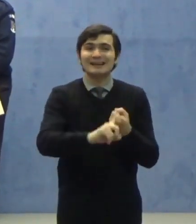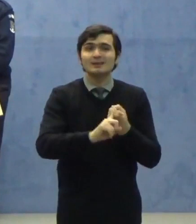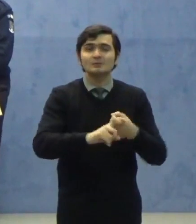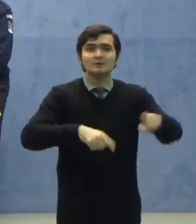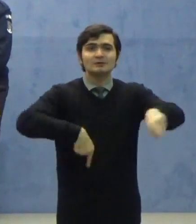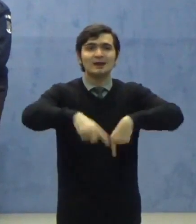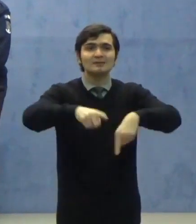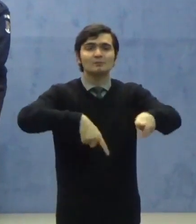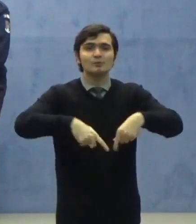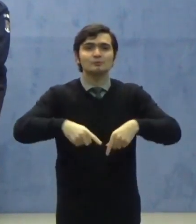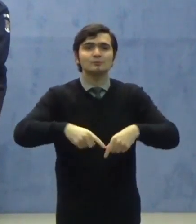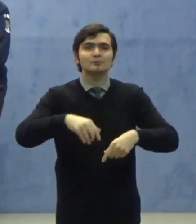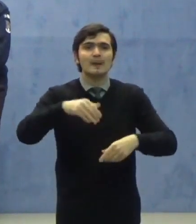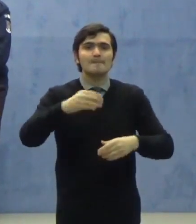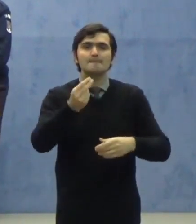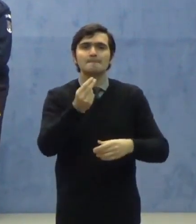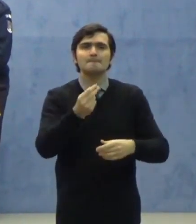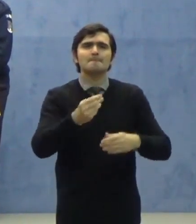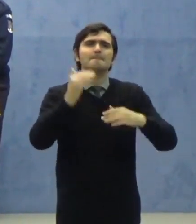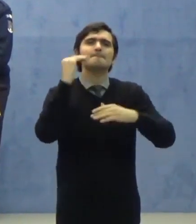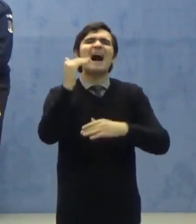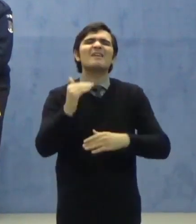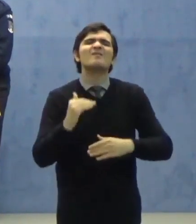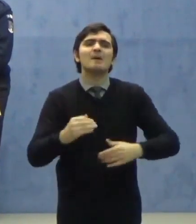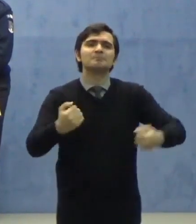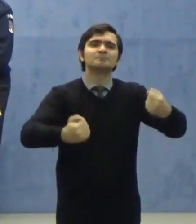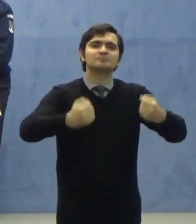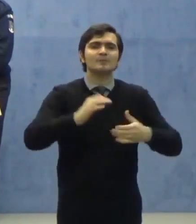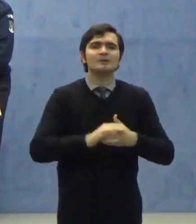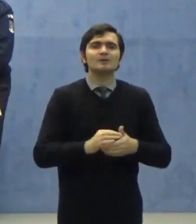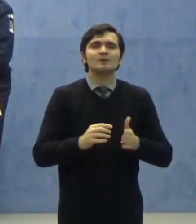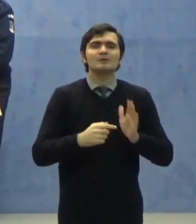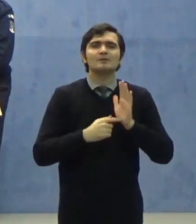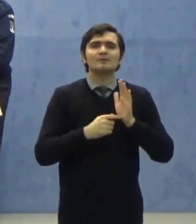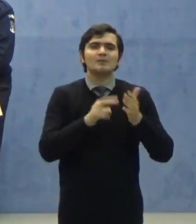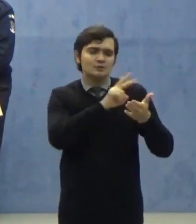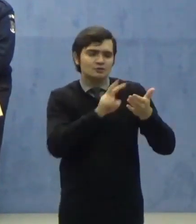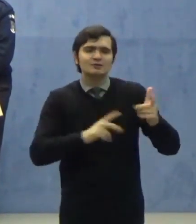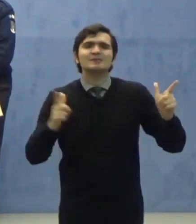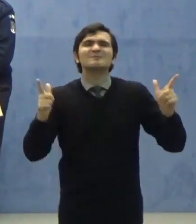transportul de mărfuri. Vă dau citire pe scurt celor trei componente.